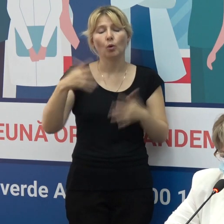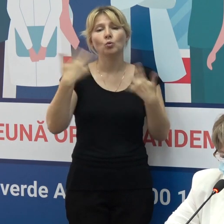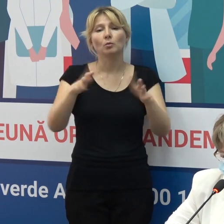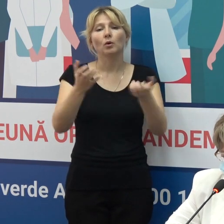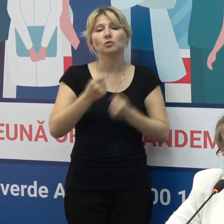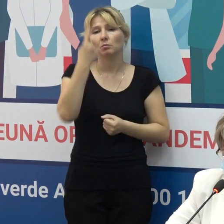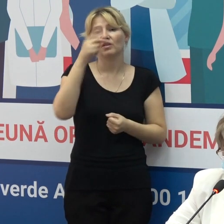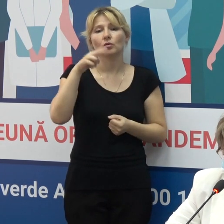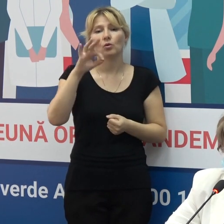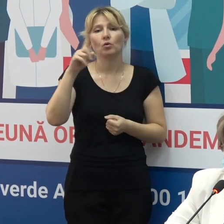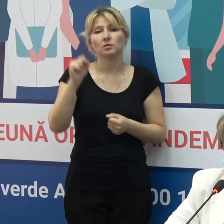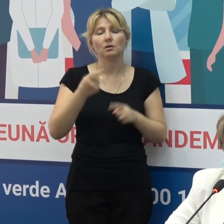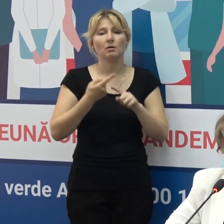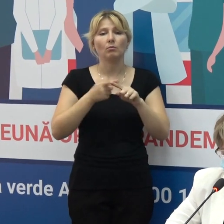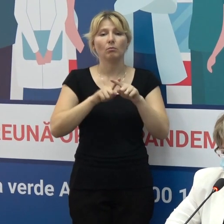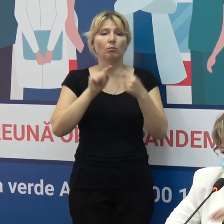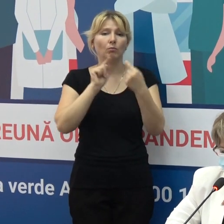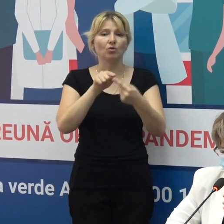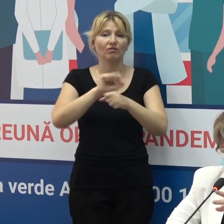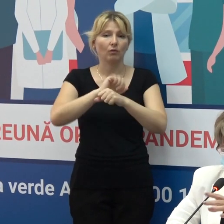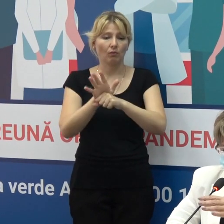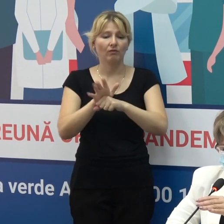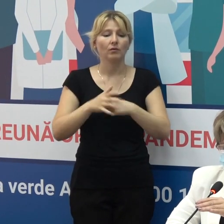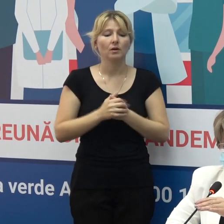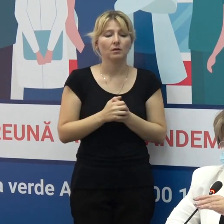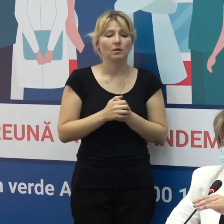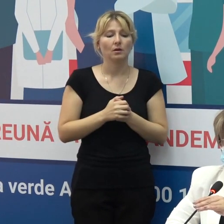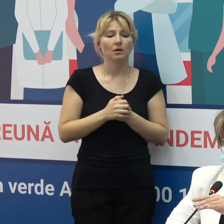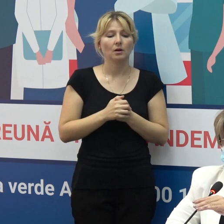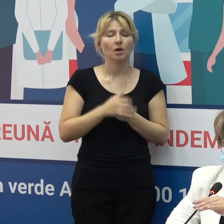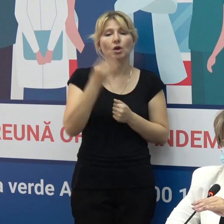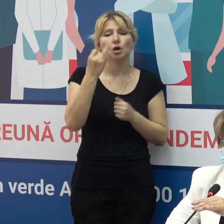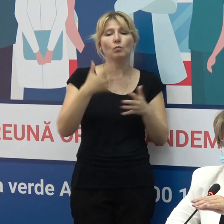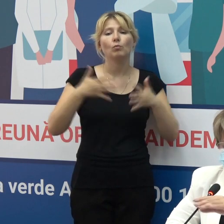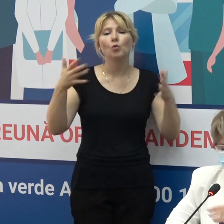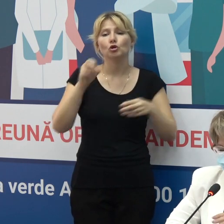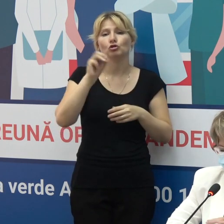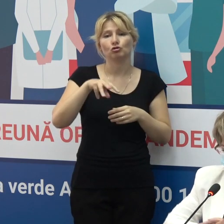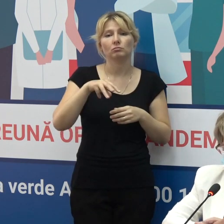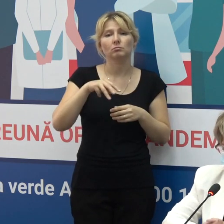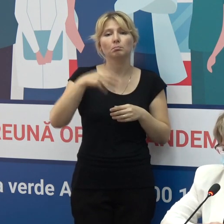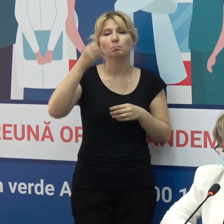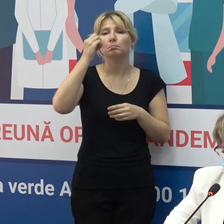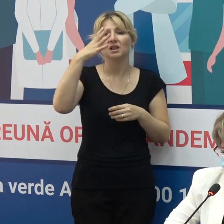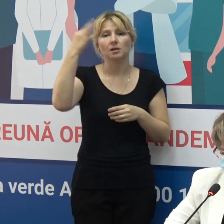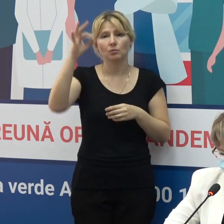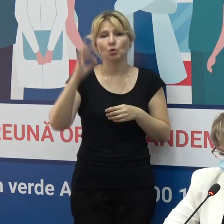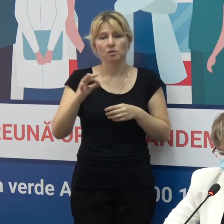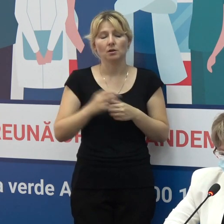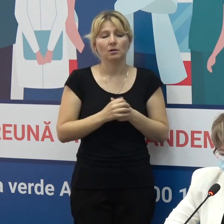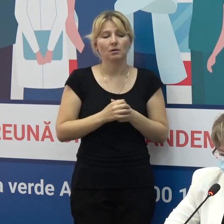singură doză de vaccin anti-COVID-19 și mai mult de 15% din